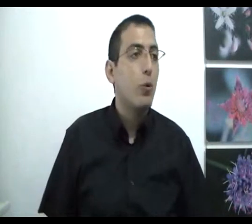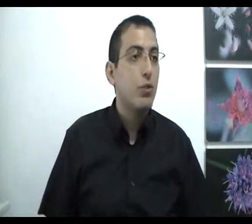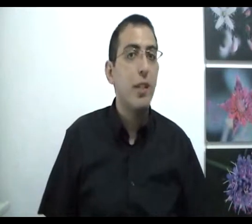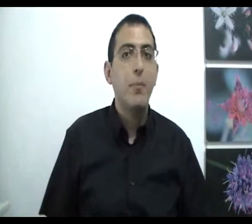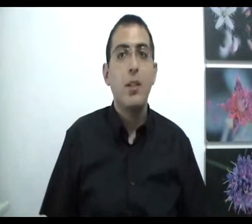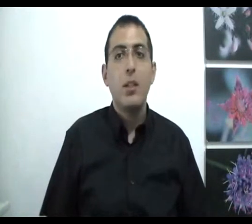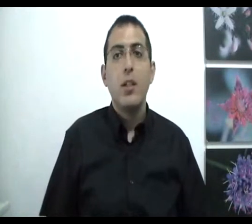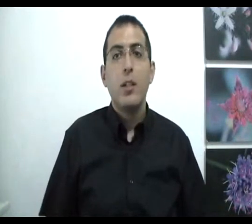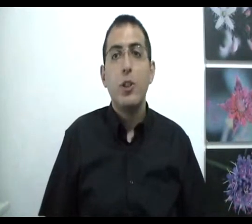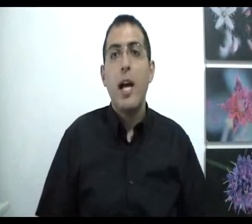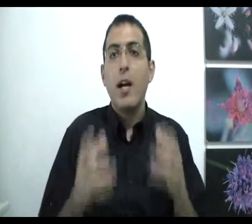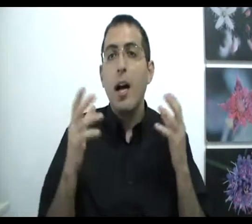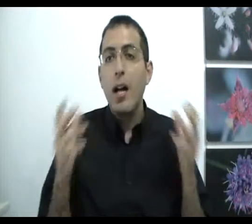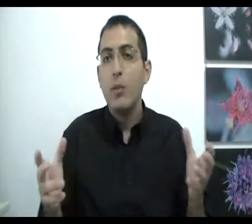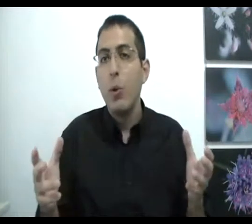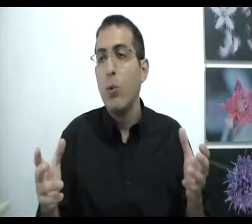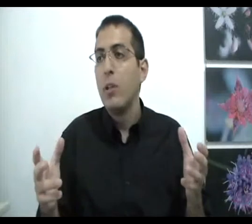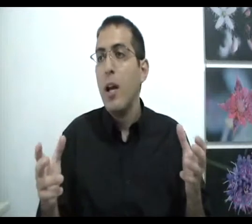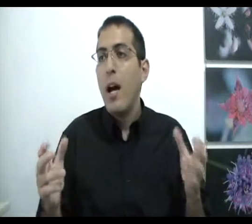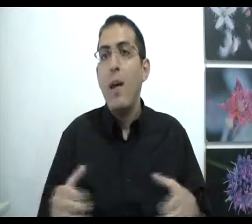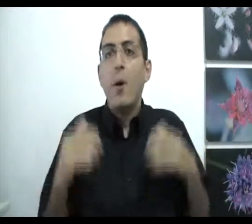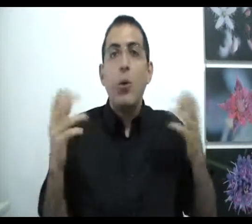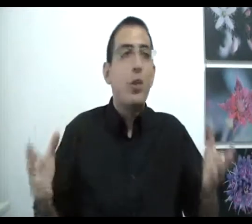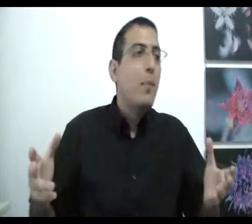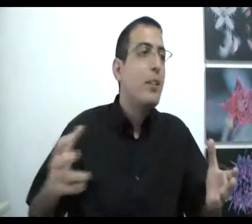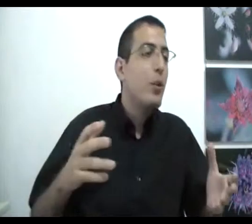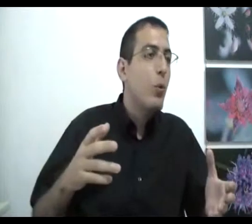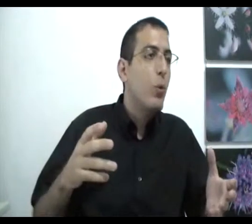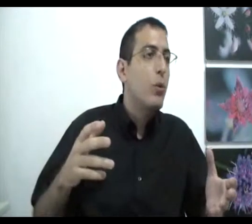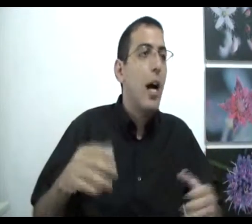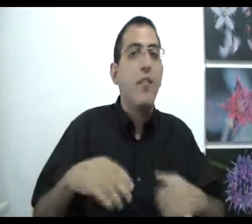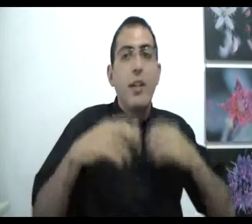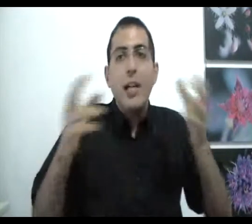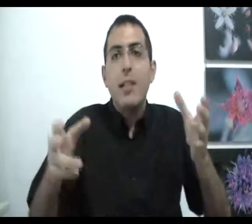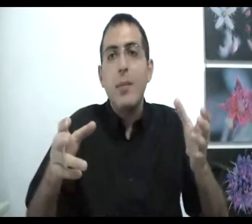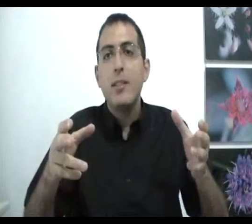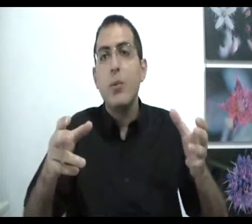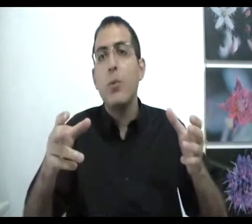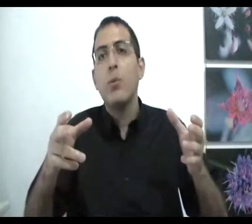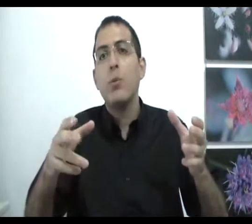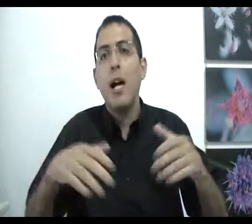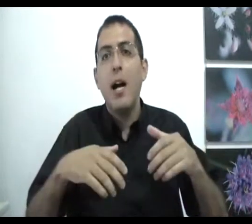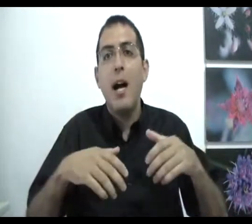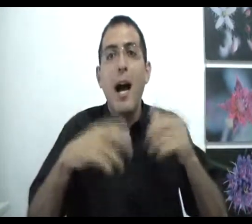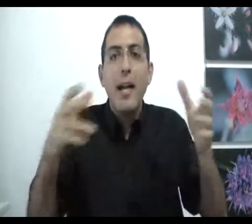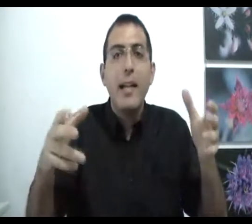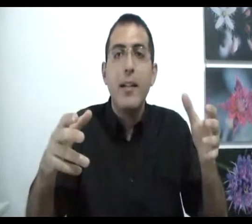חושבים שהאחדות המהות של המציאות ההוויה של המציאות העין